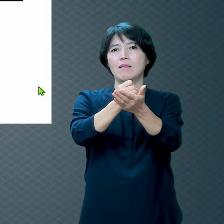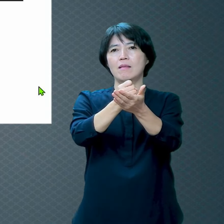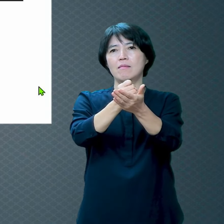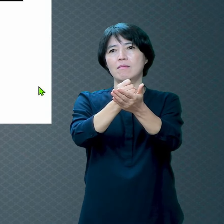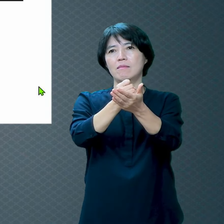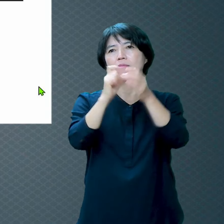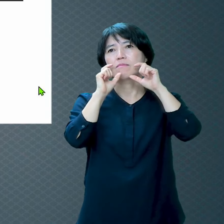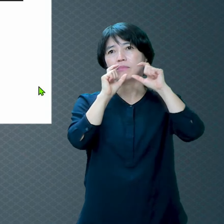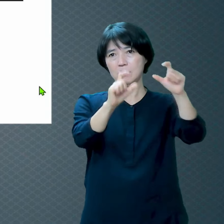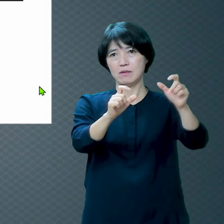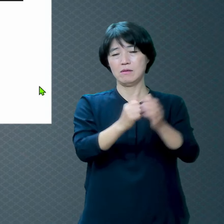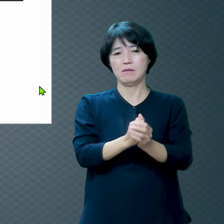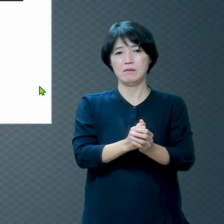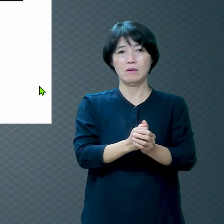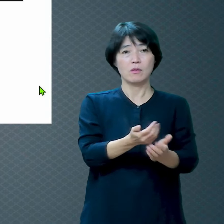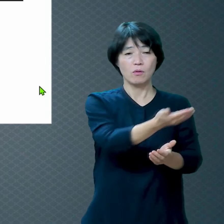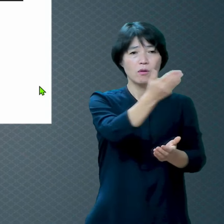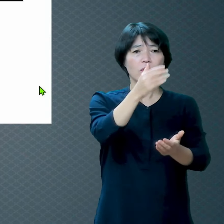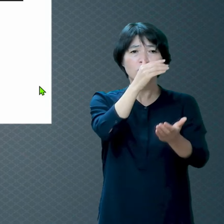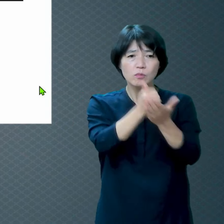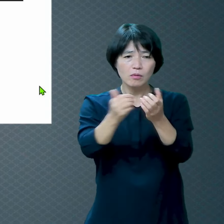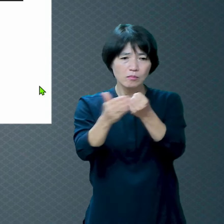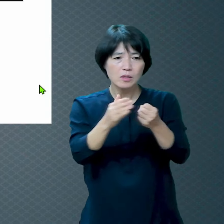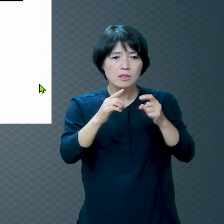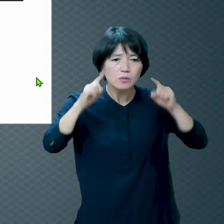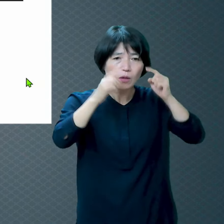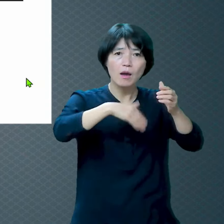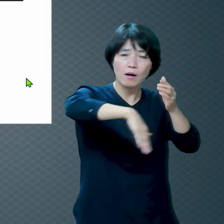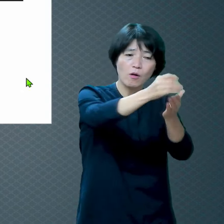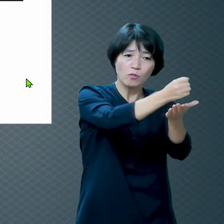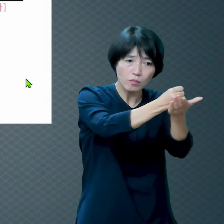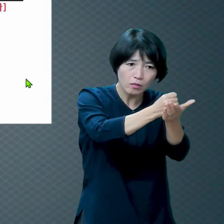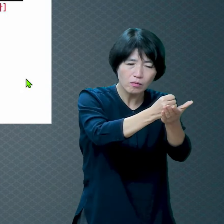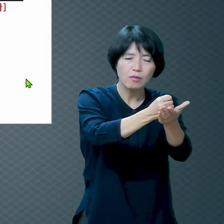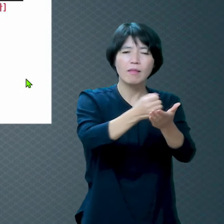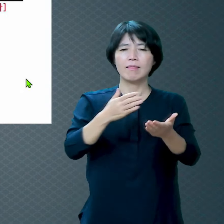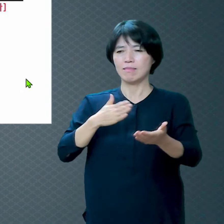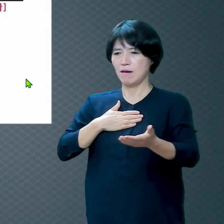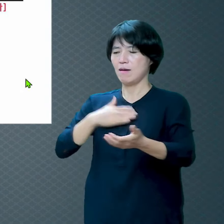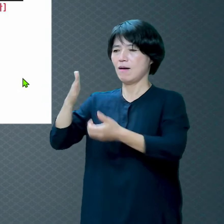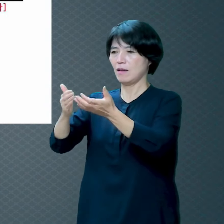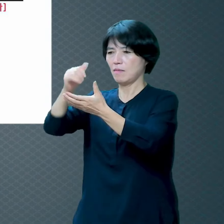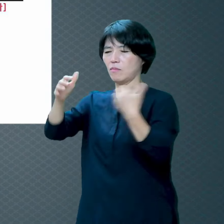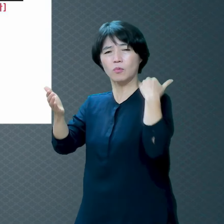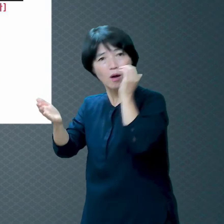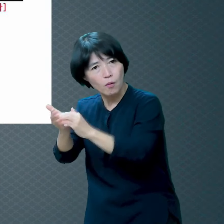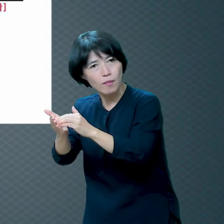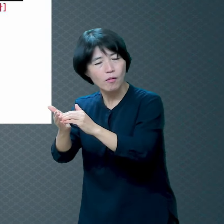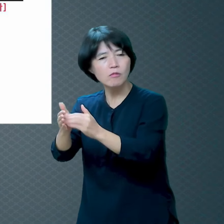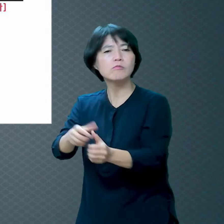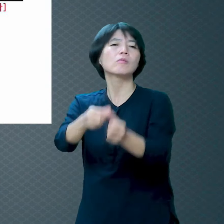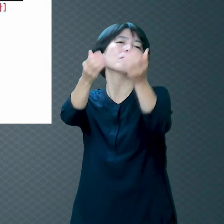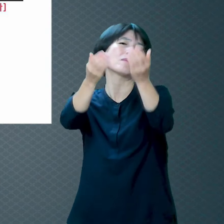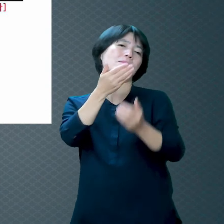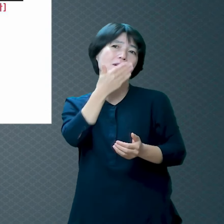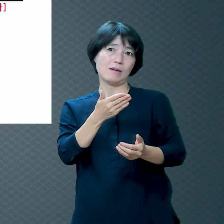나한테 와라 내가 고쳐줄게 하나님이 우리를 부르시는 거예요 자 여기에